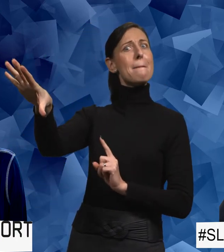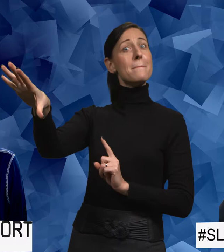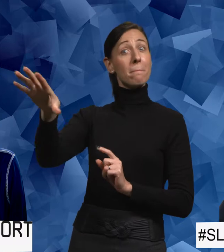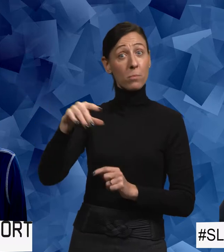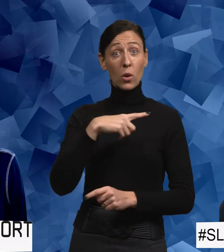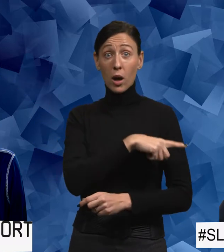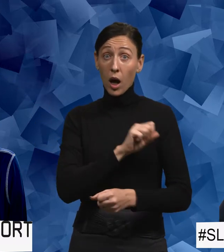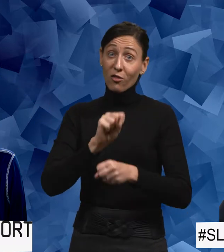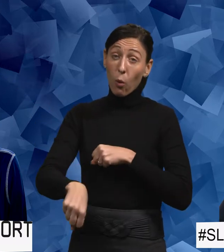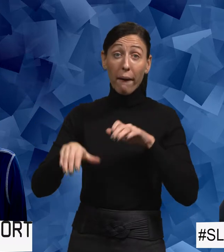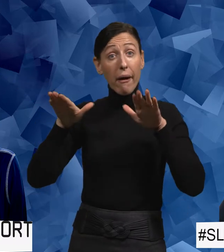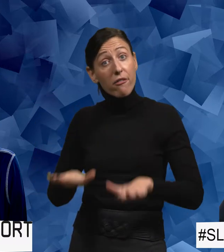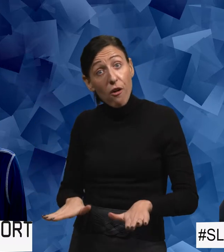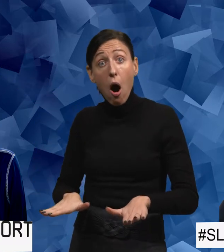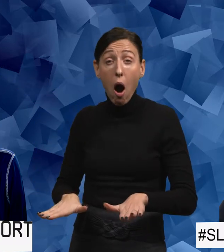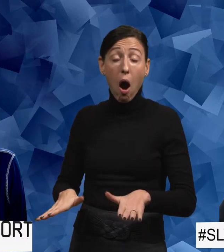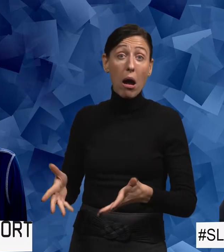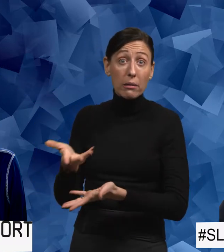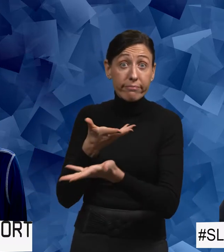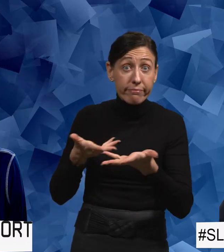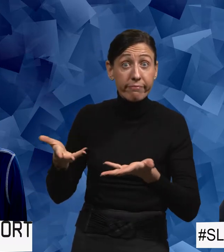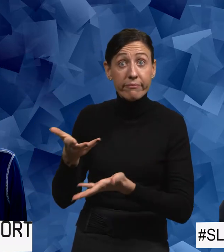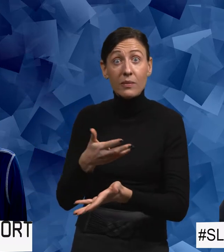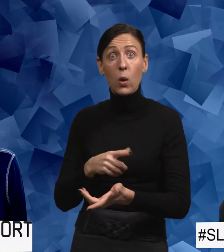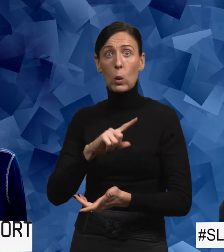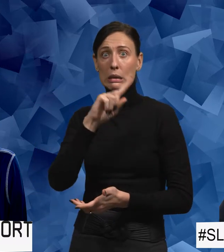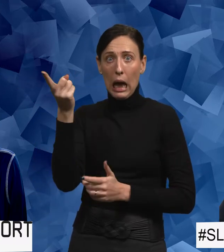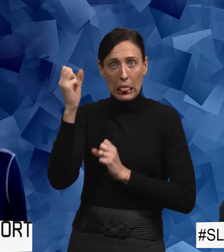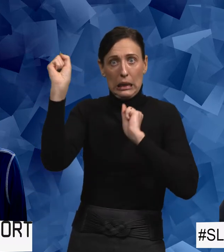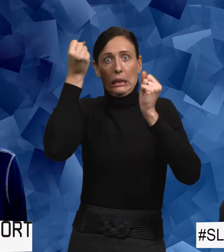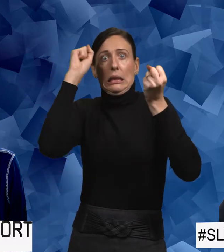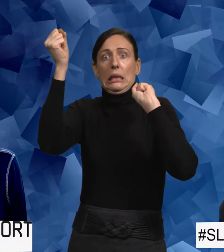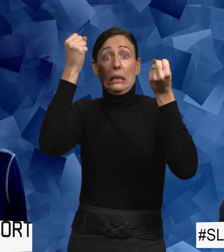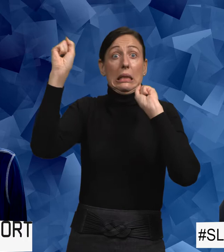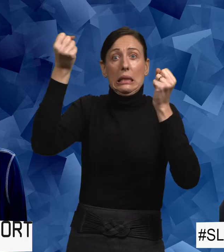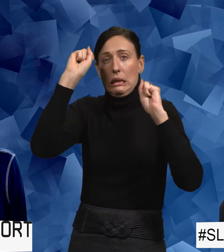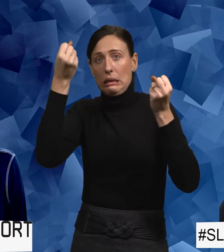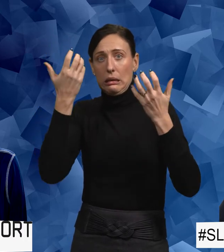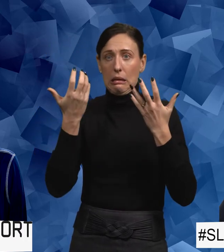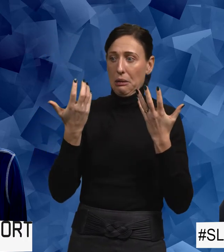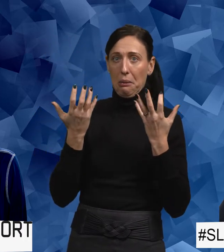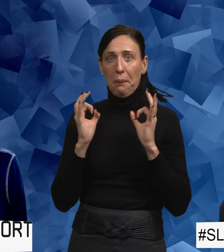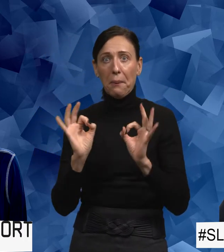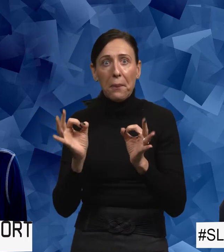hem helt enkelt. Hon var tvungen att stanna kvar. Och det var